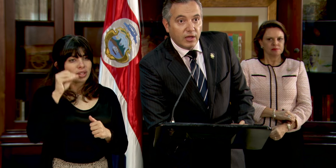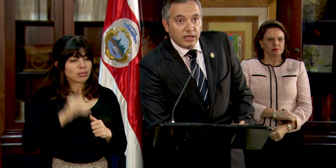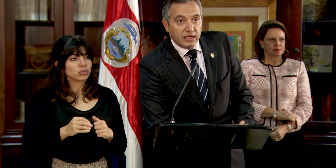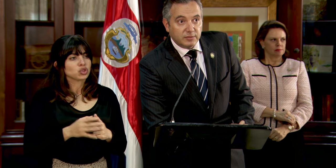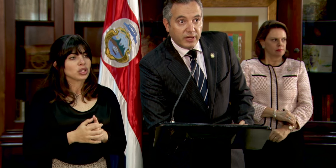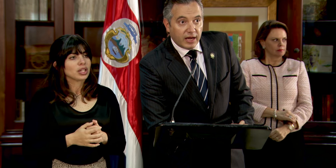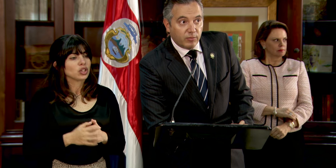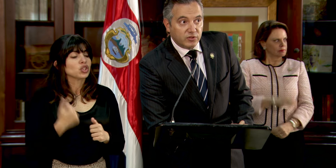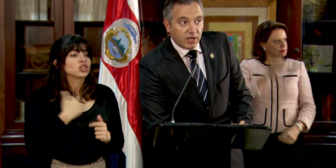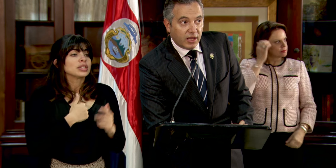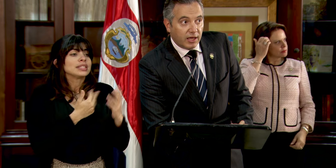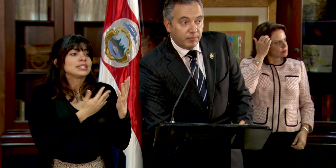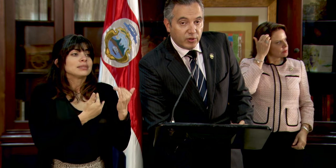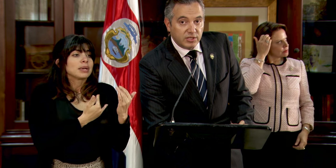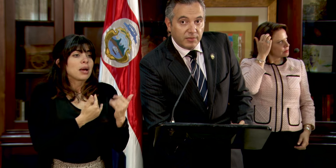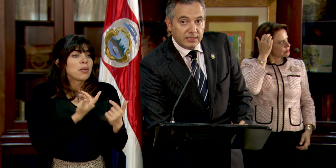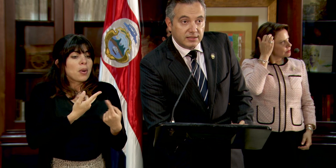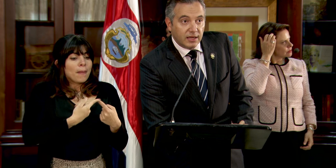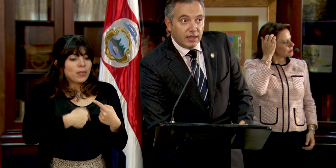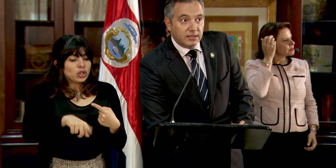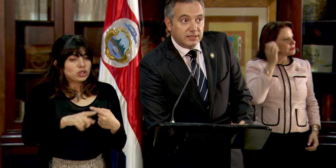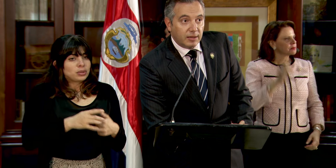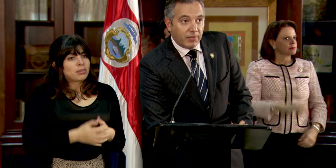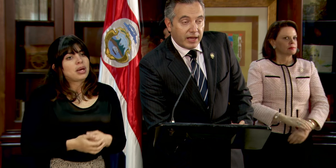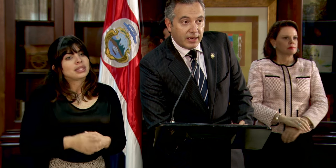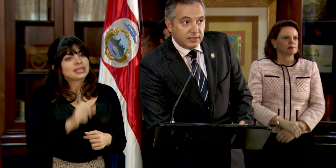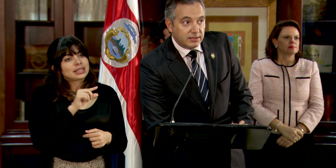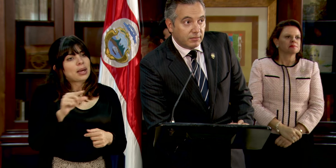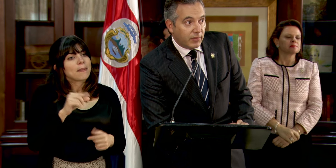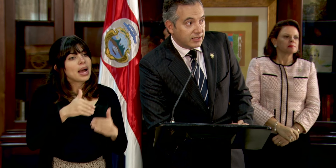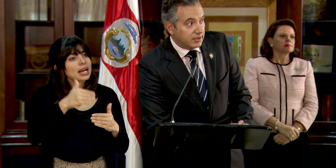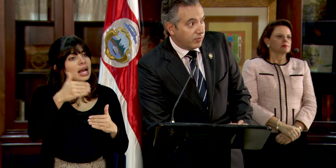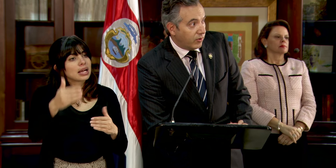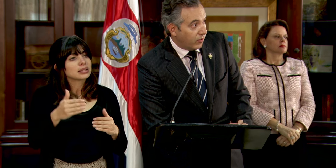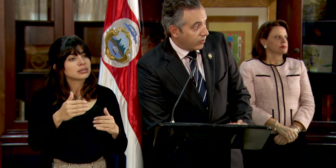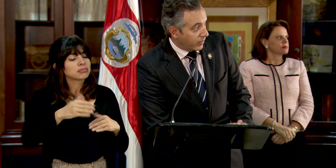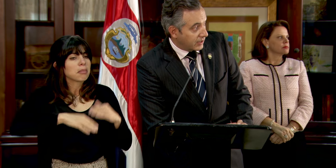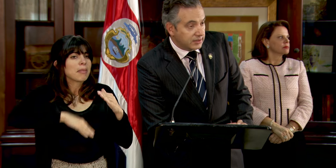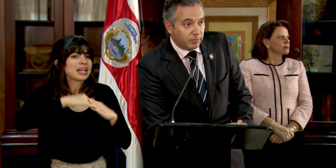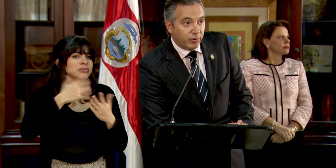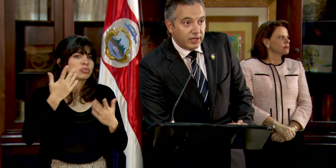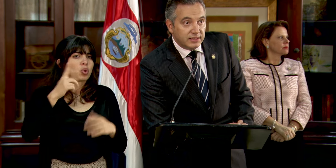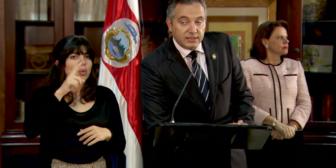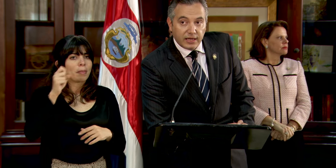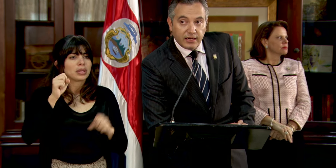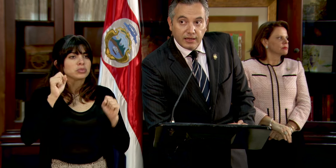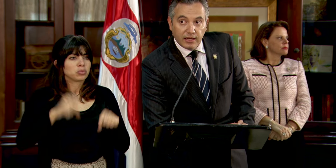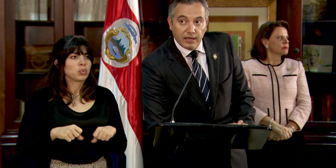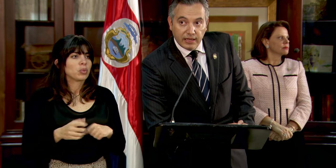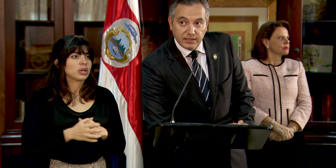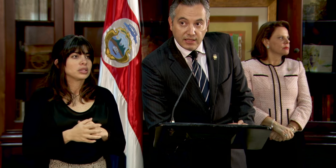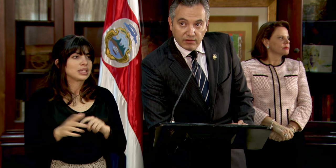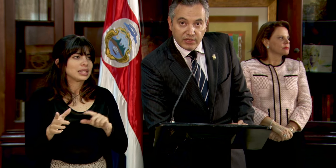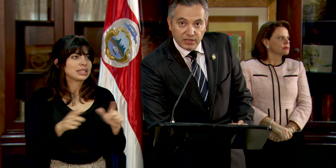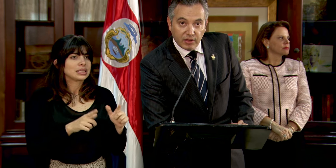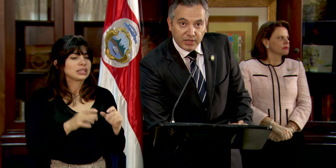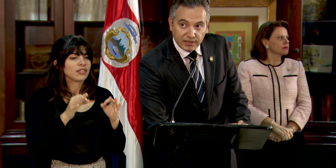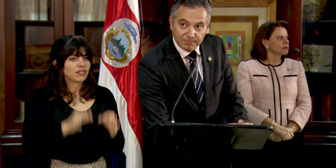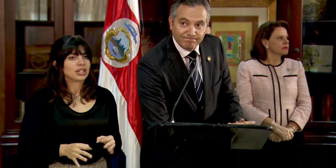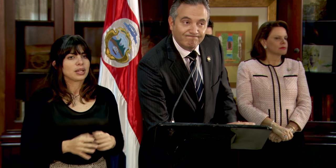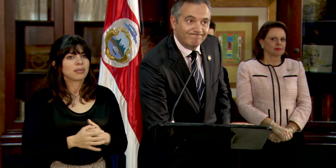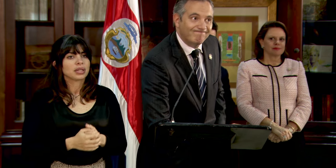ciento y esperamos que en próximas semanas, máximo un mes, pueda estar lista